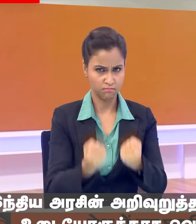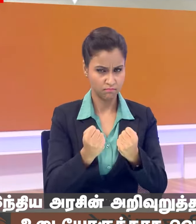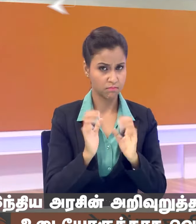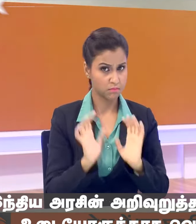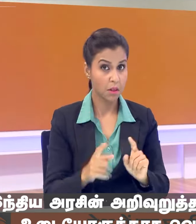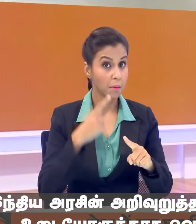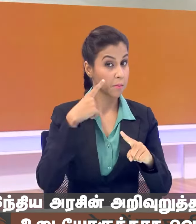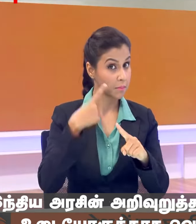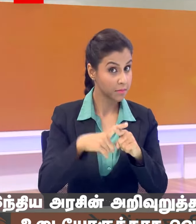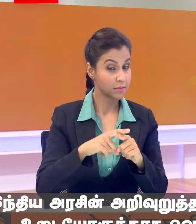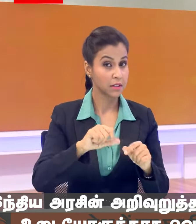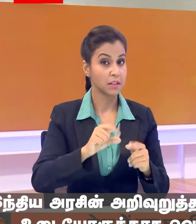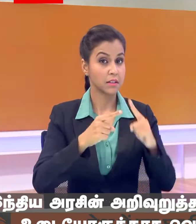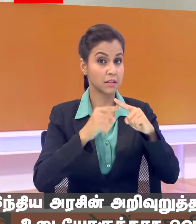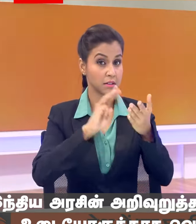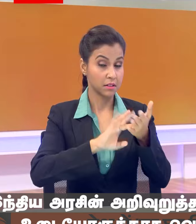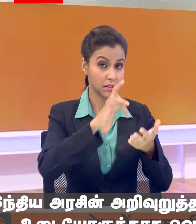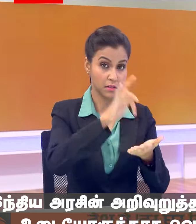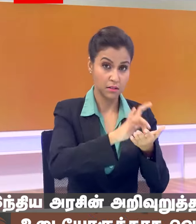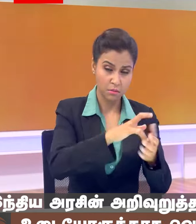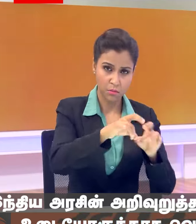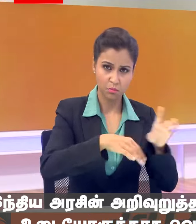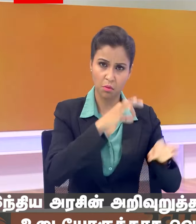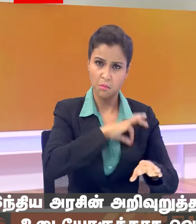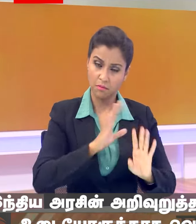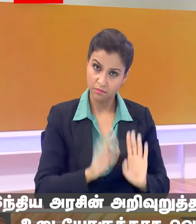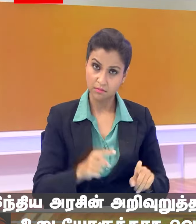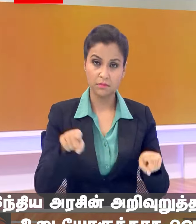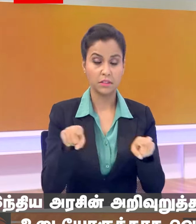बलकि टिमोर लेश्टे को भी फायदा होगा और भारत को